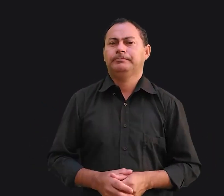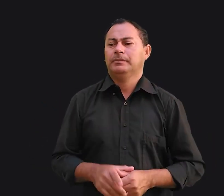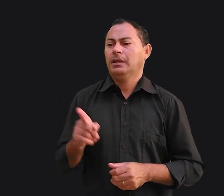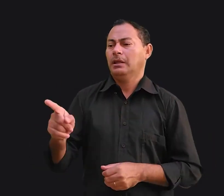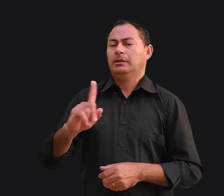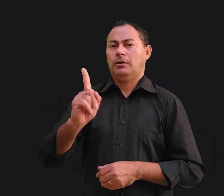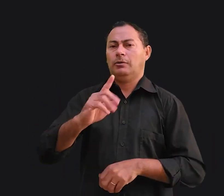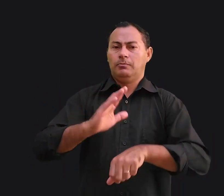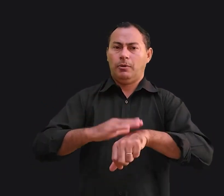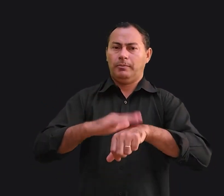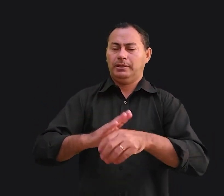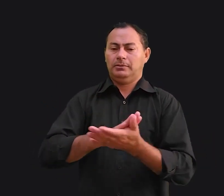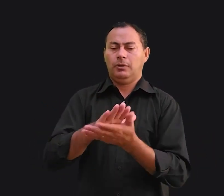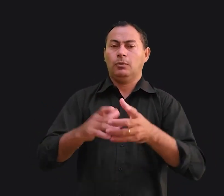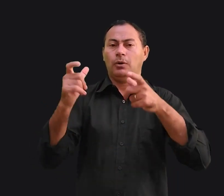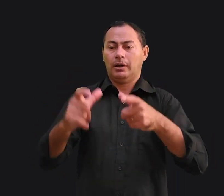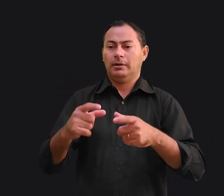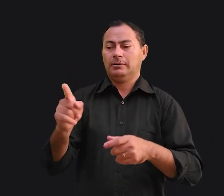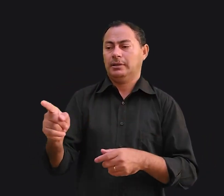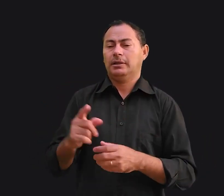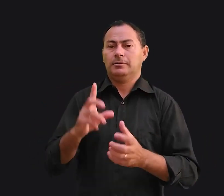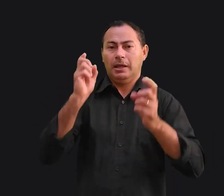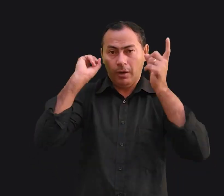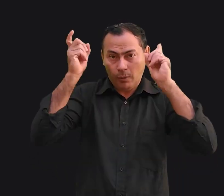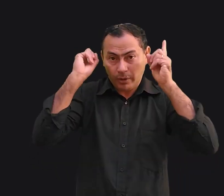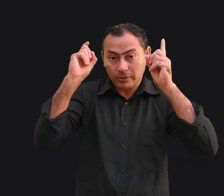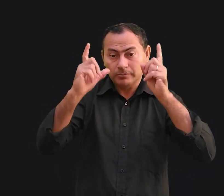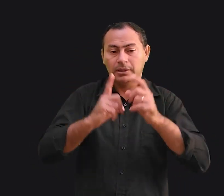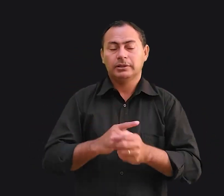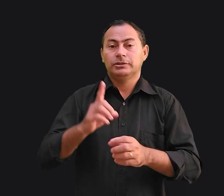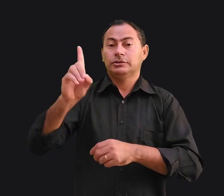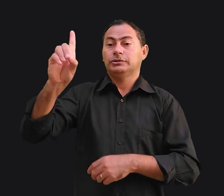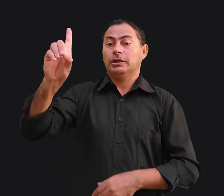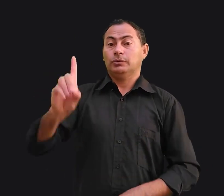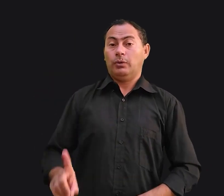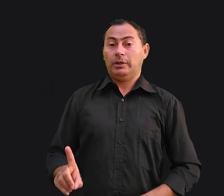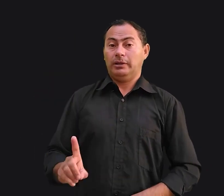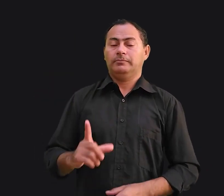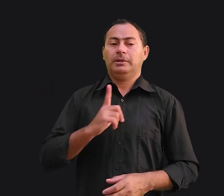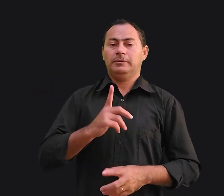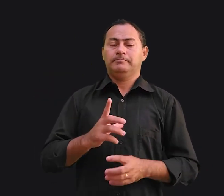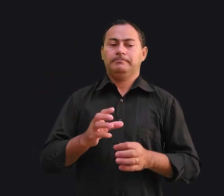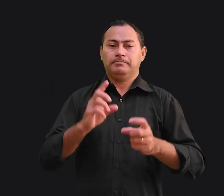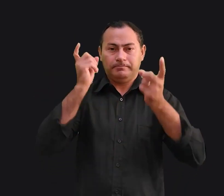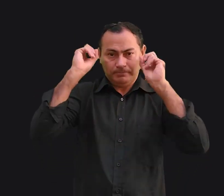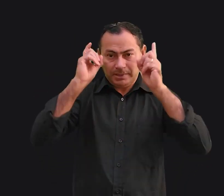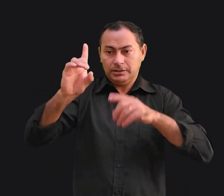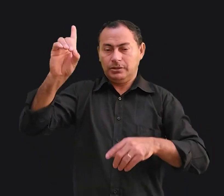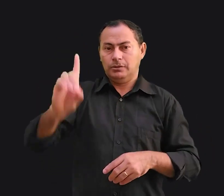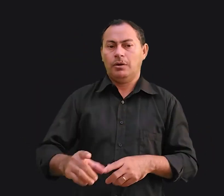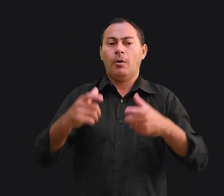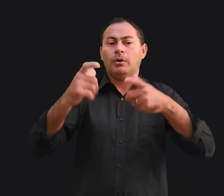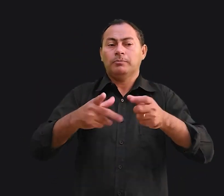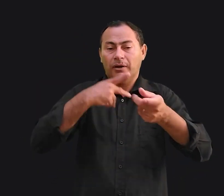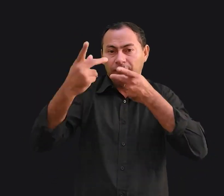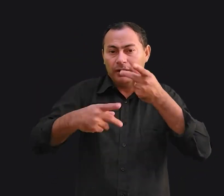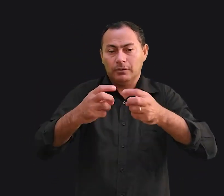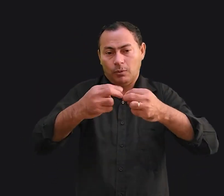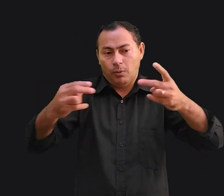Aquele não era o momento nem o local para aquela reunião de diretoria. Temos que ter essas reuniões de diretoria onde falamos sobre coisas